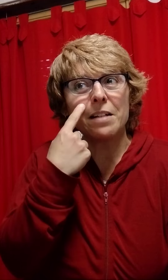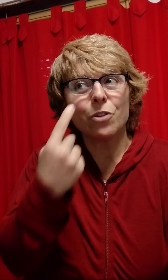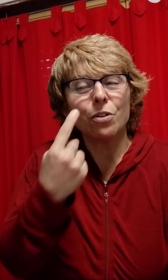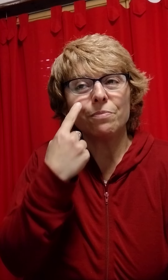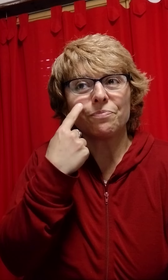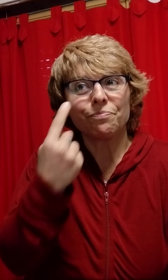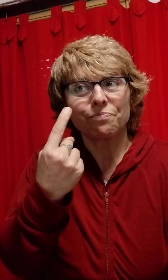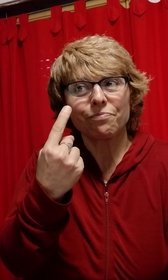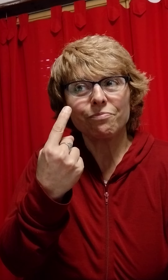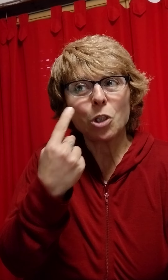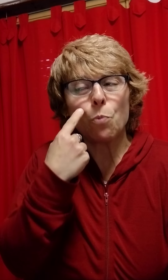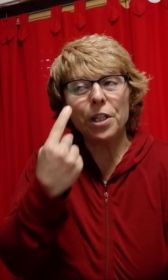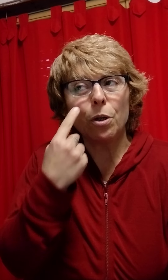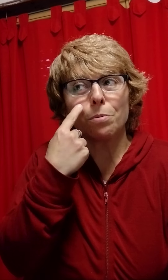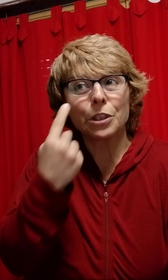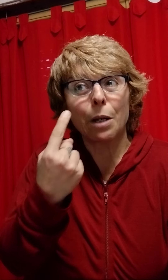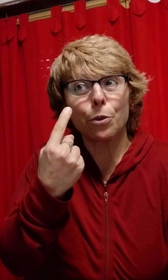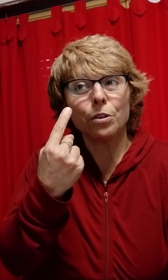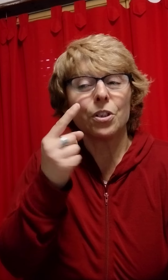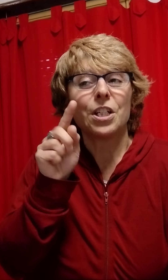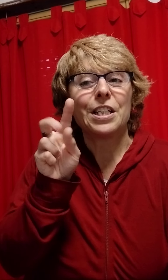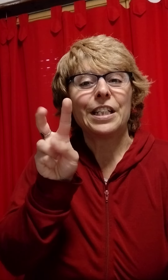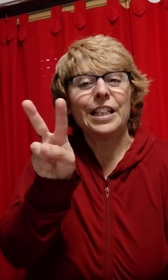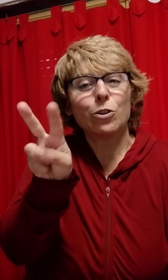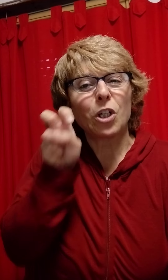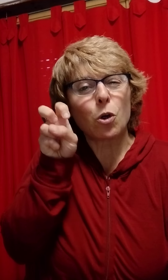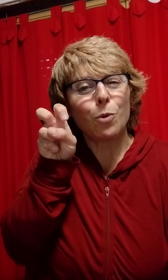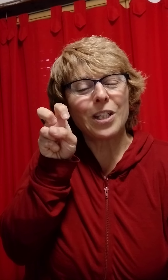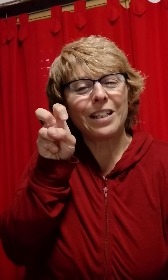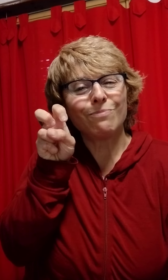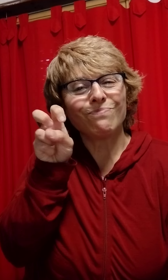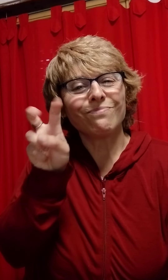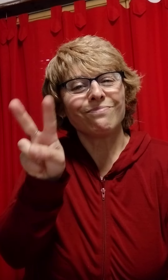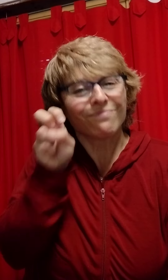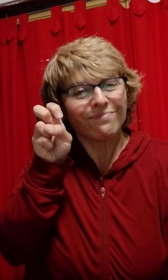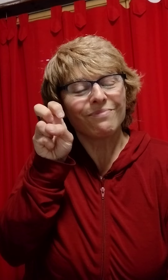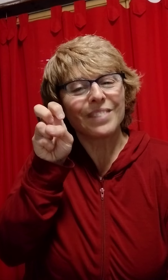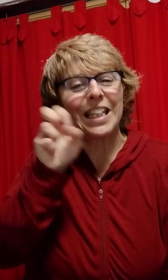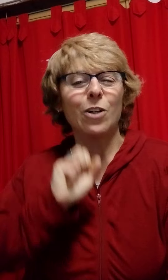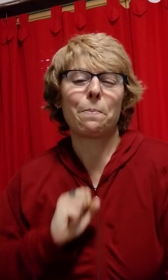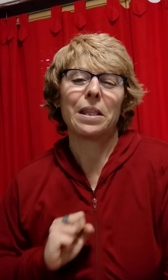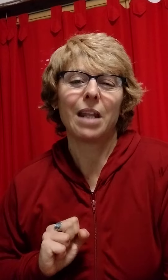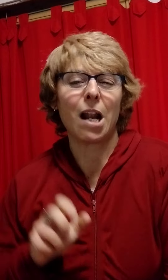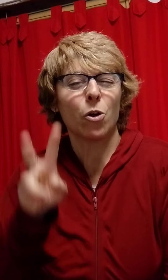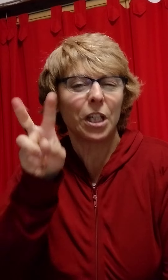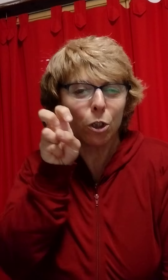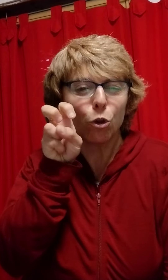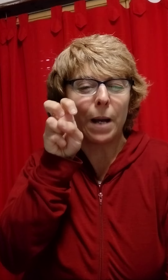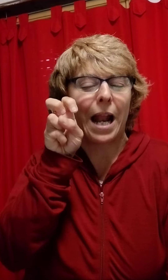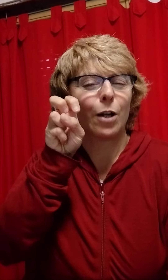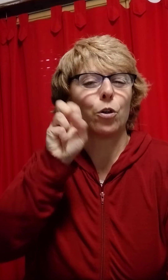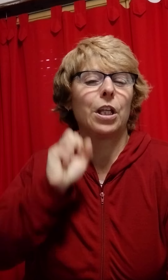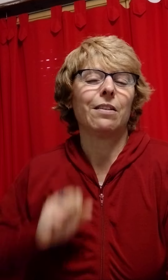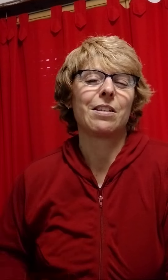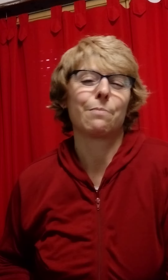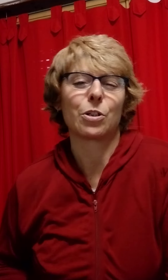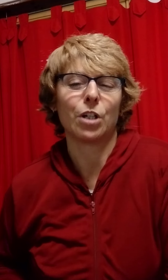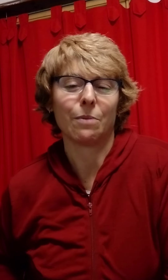alguien, ¿no? O miro, observo. Y esto es como que quiero aprender algo, quiero tomar algo de esa persona.